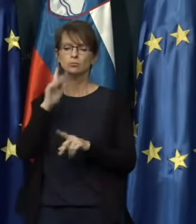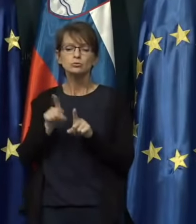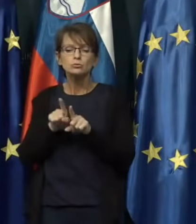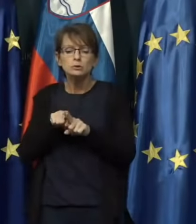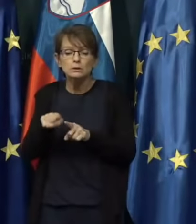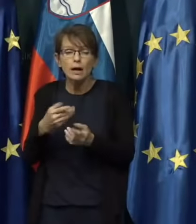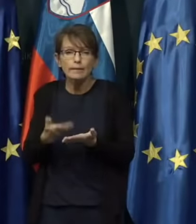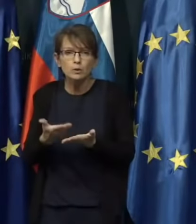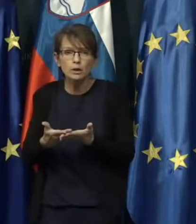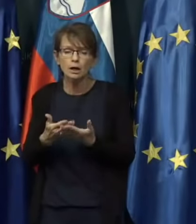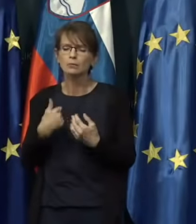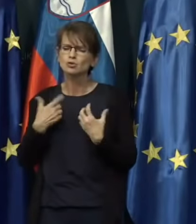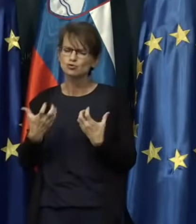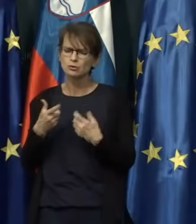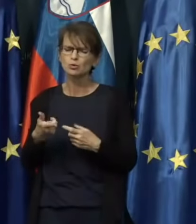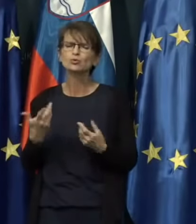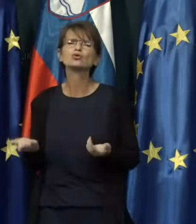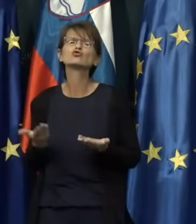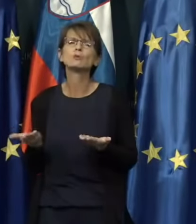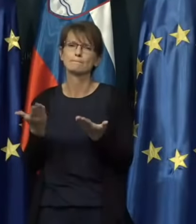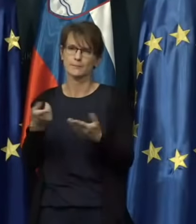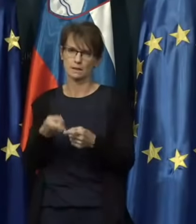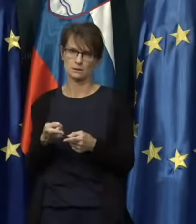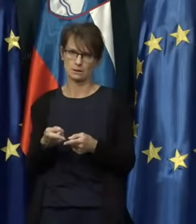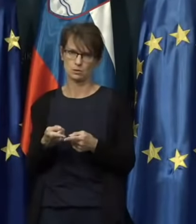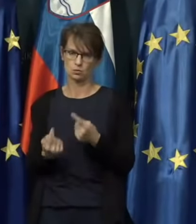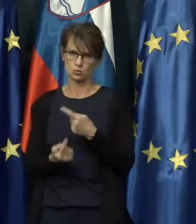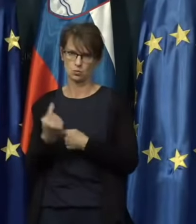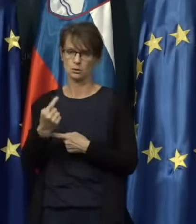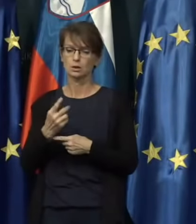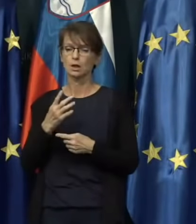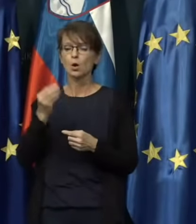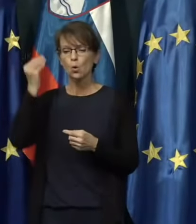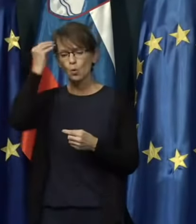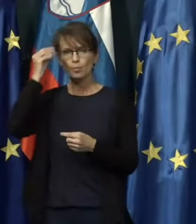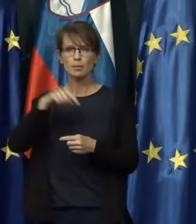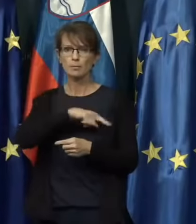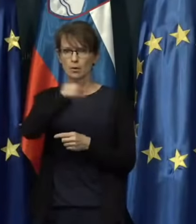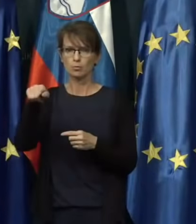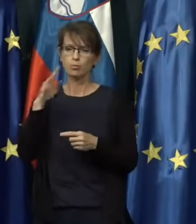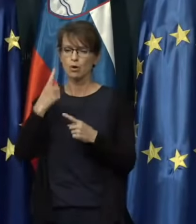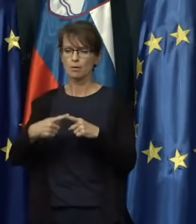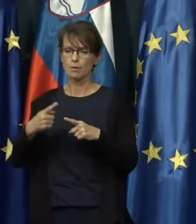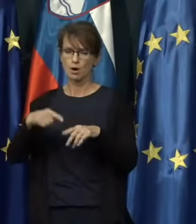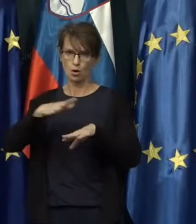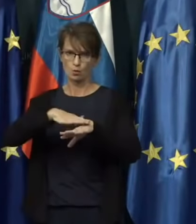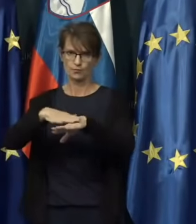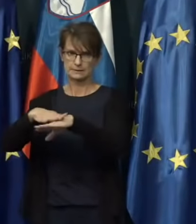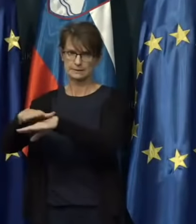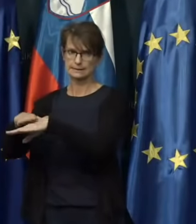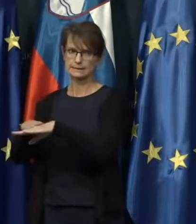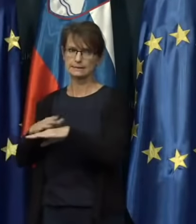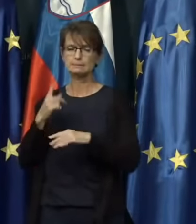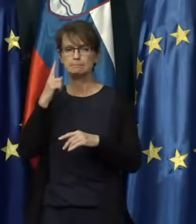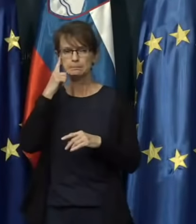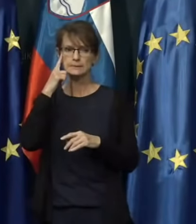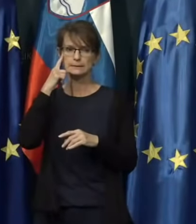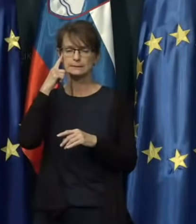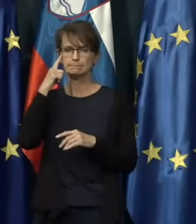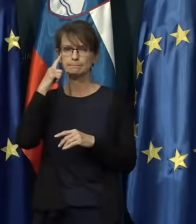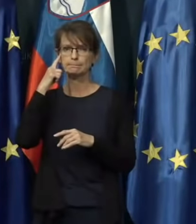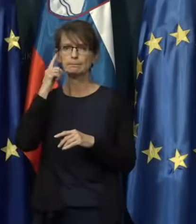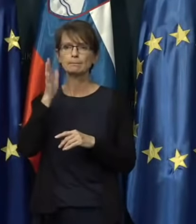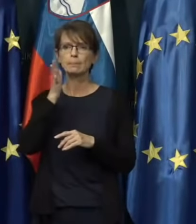tega prišlo čim prej in upam, da vas bomo tudi o tem lahko kmalo obvestili oziroma mislim, da bodo